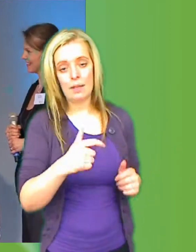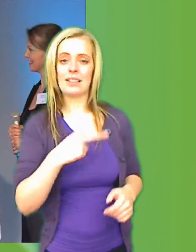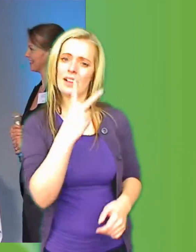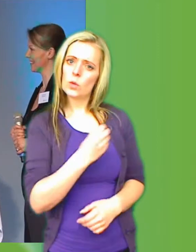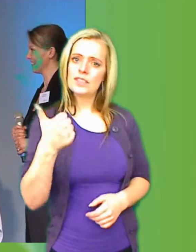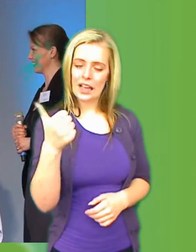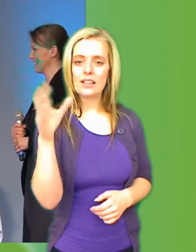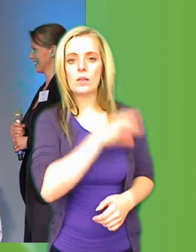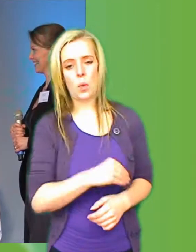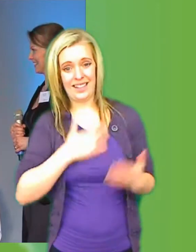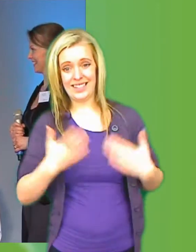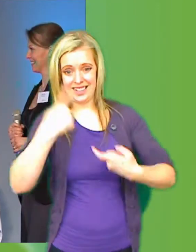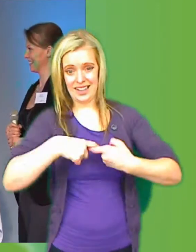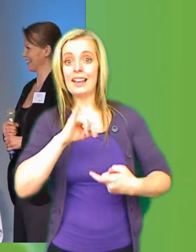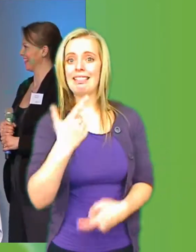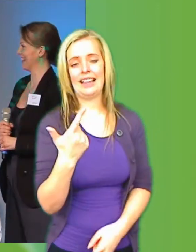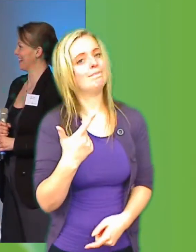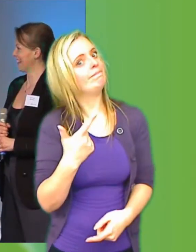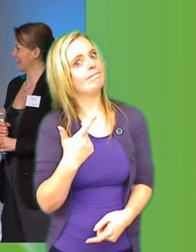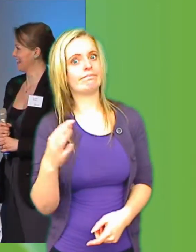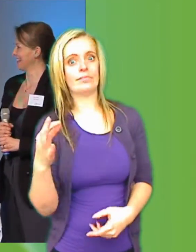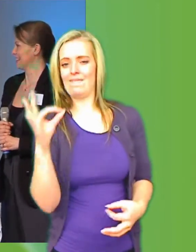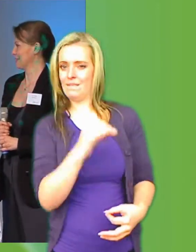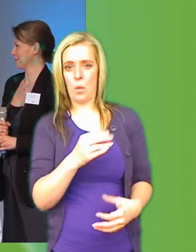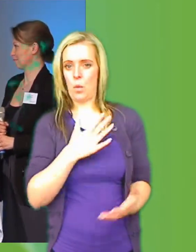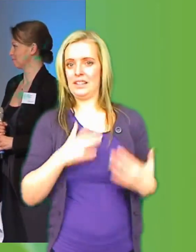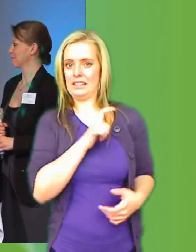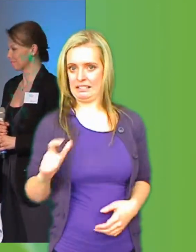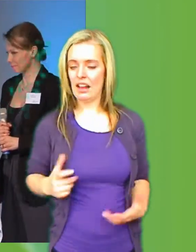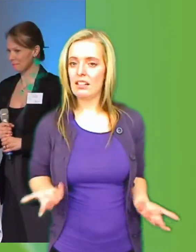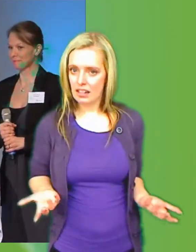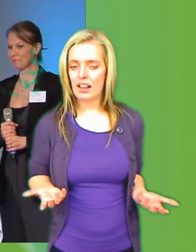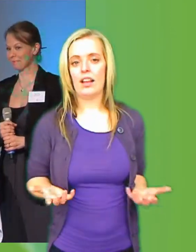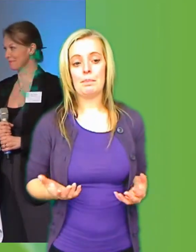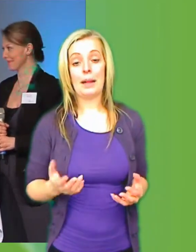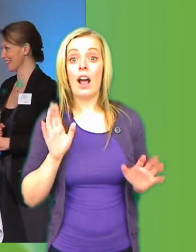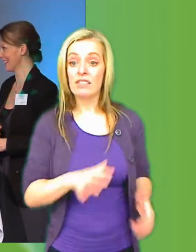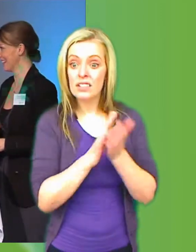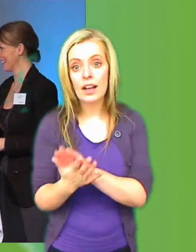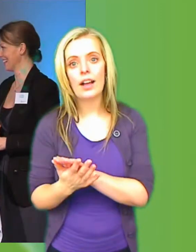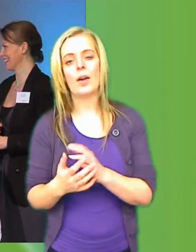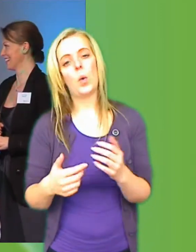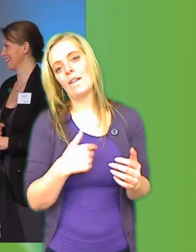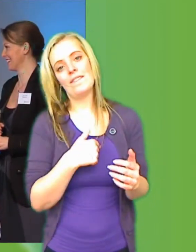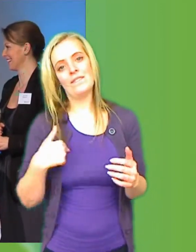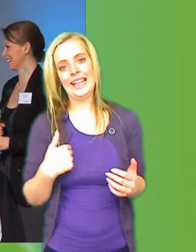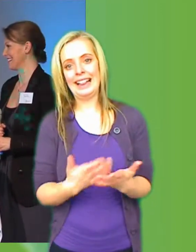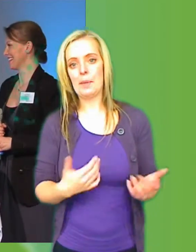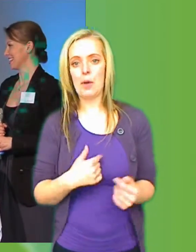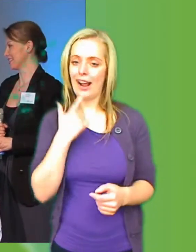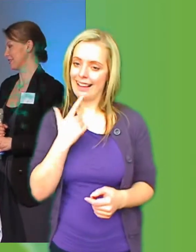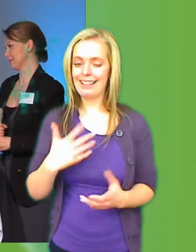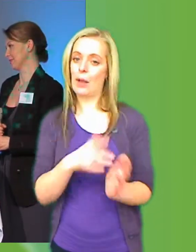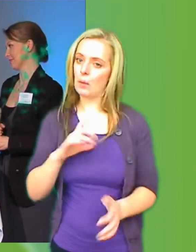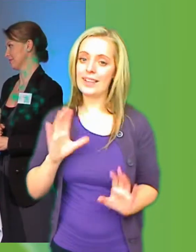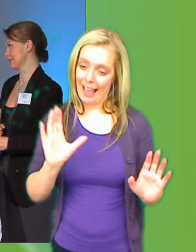intresset för IT skralt. Men då har det skett en förändring och vi kan inte bara tacka oss här utan generellt i samhället har